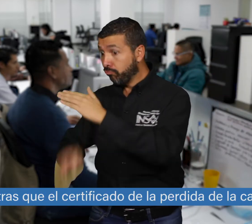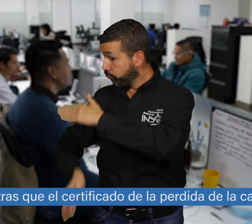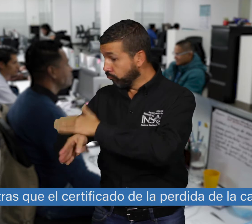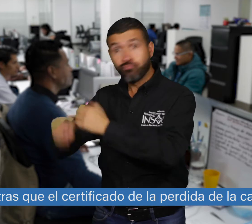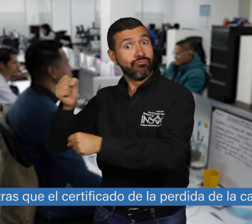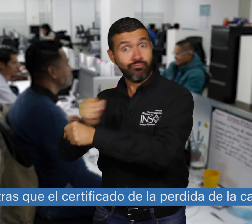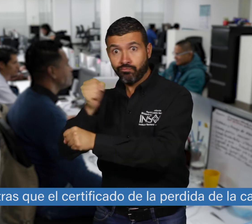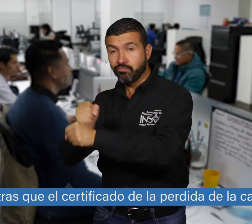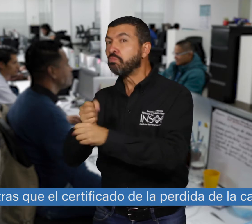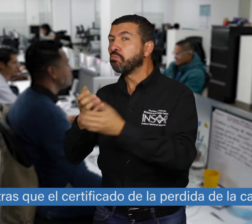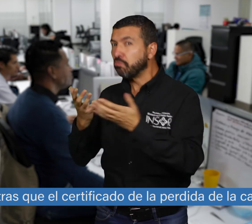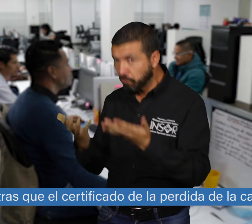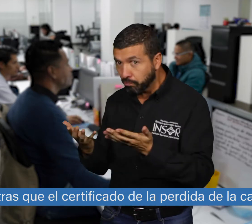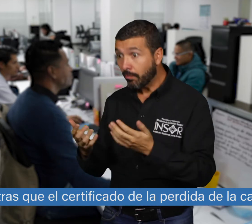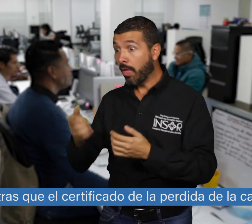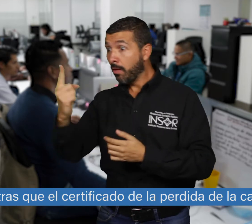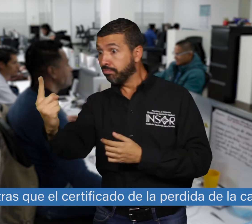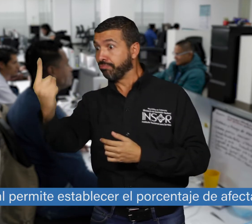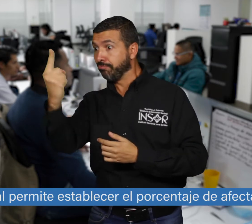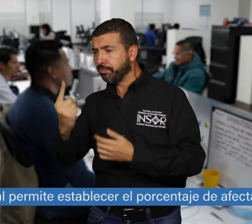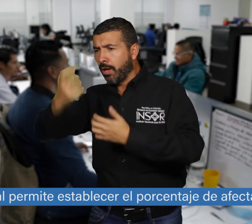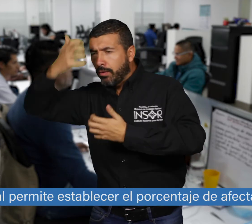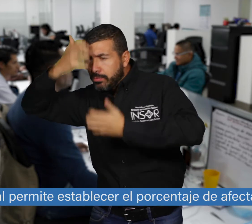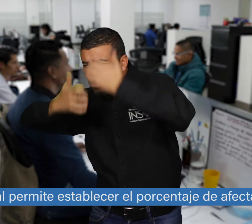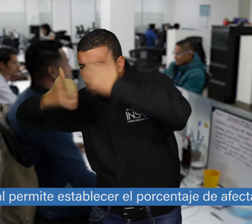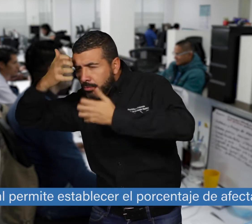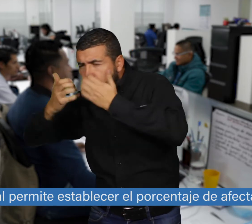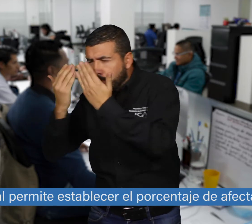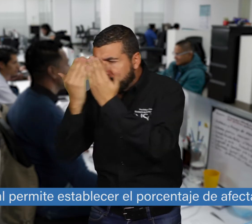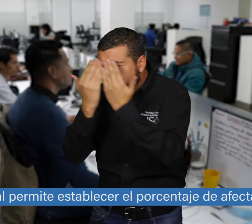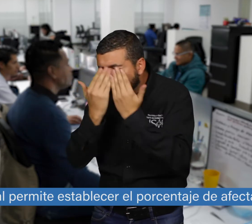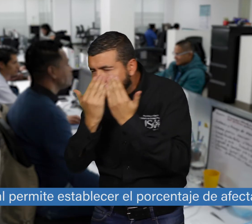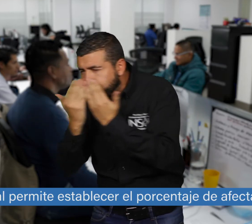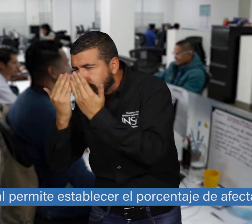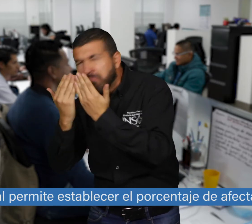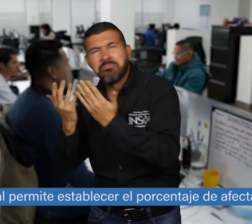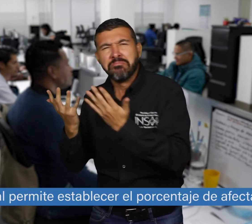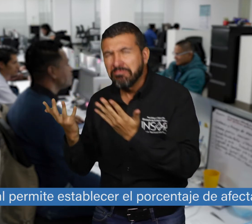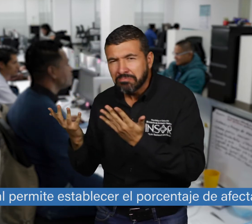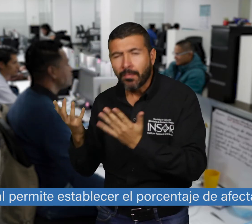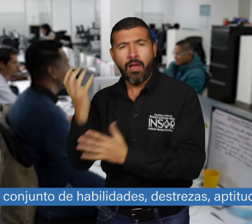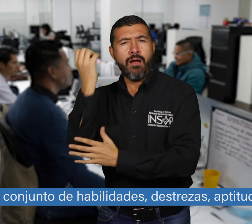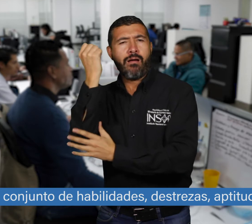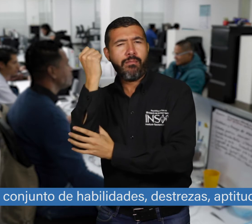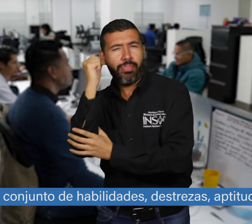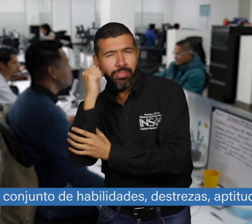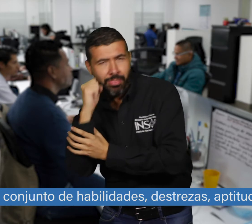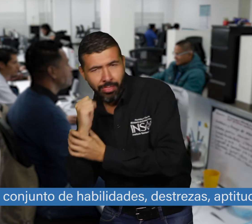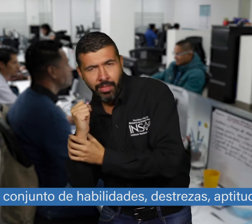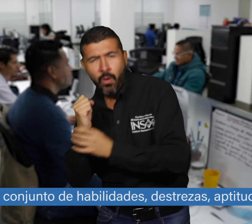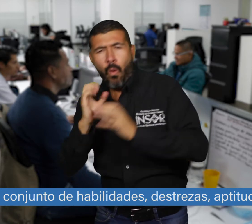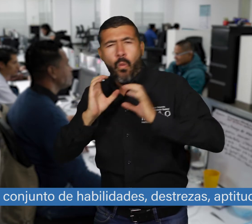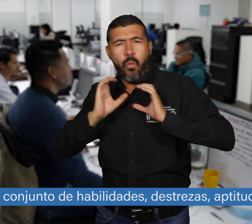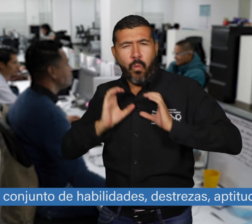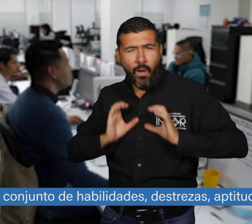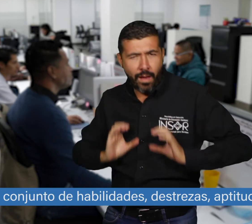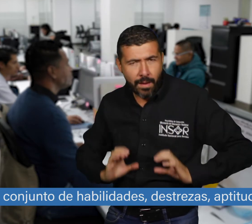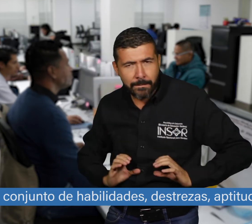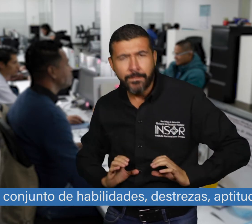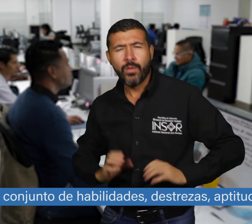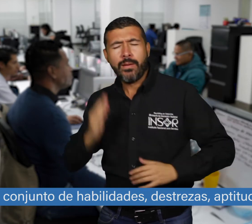Mientras que el certificado de la pérdida de la capacidad laboral permite establecer el porcentaje de afectación del conjunto de habilidades,